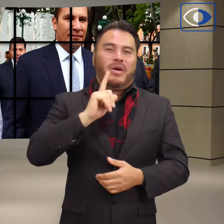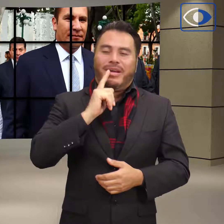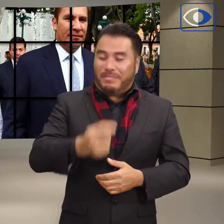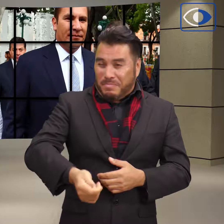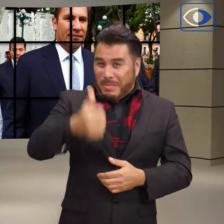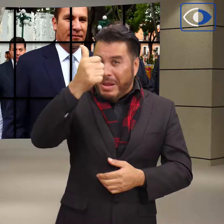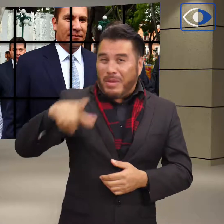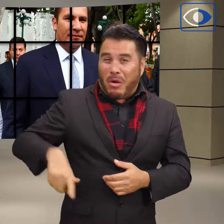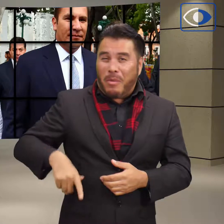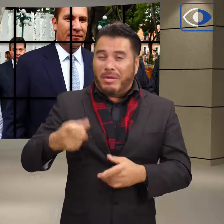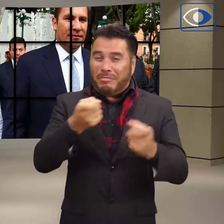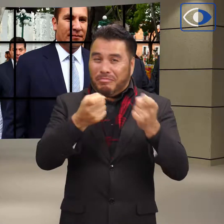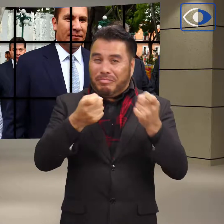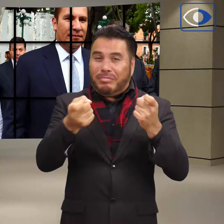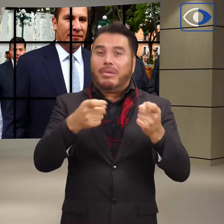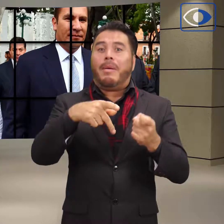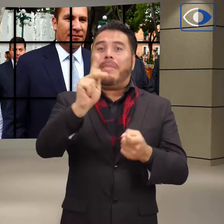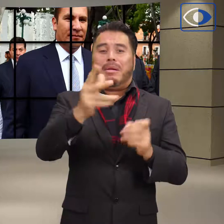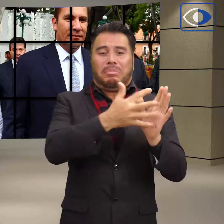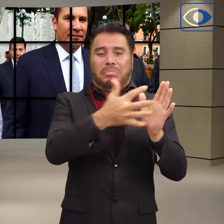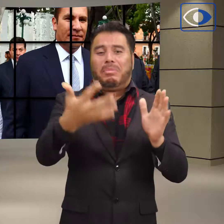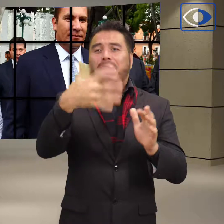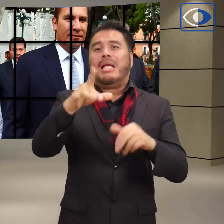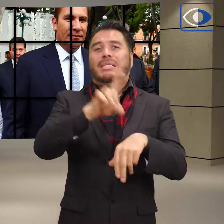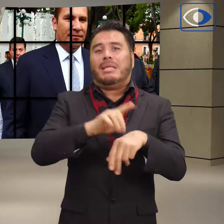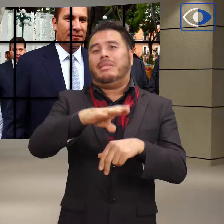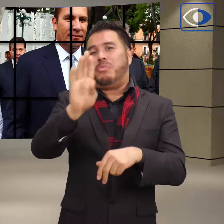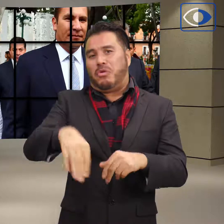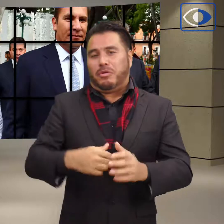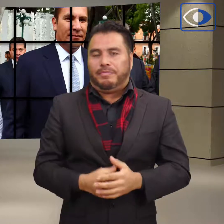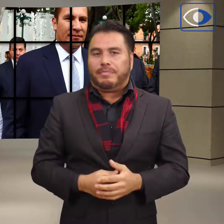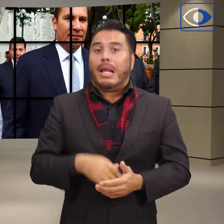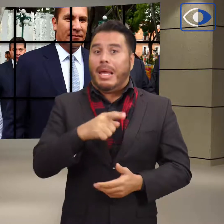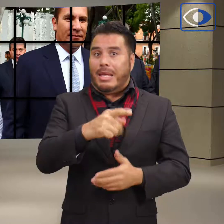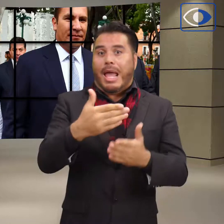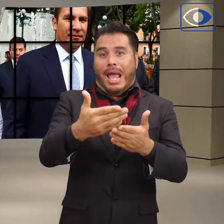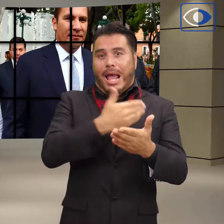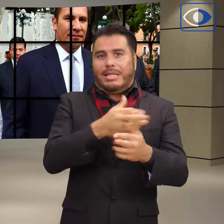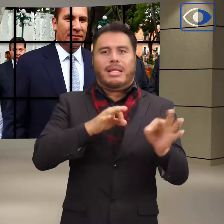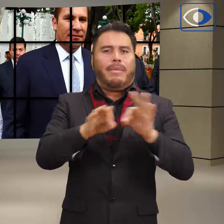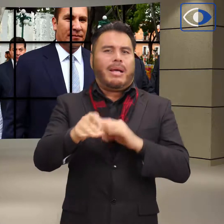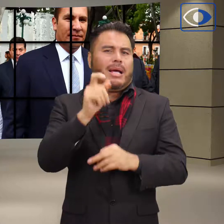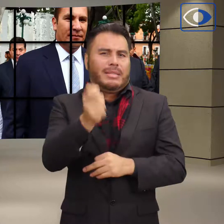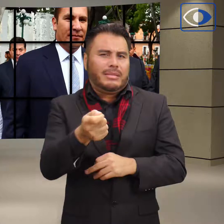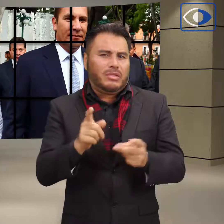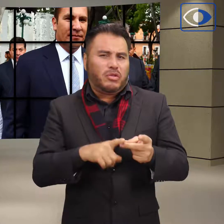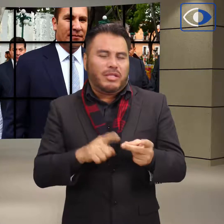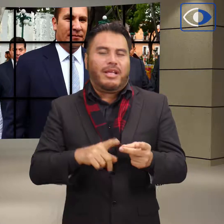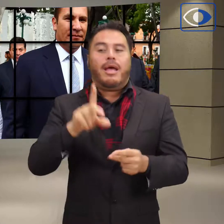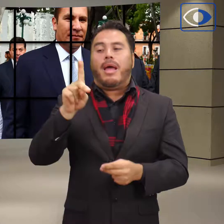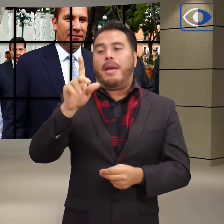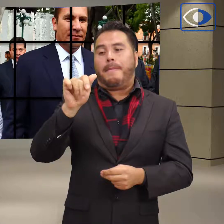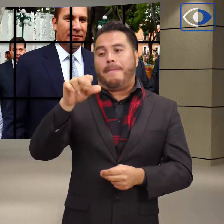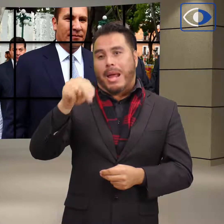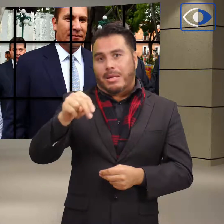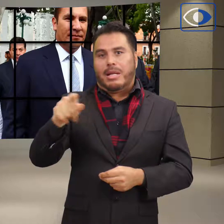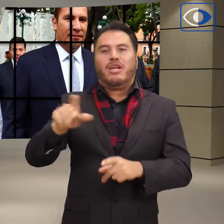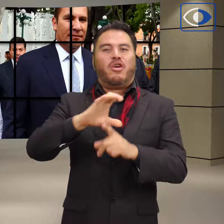antes de su fallecimiento. Antes de ser mandataria, Alonso Hidalgo se desempeñó como secretaria general del Comité Estatal del PAN,